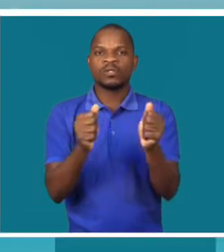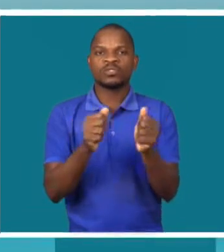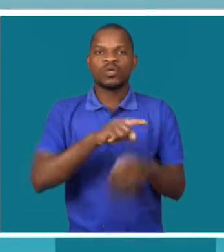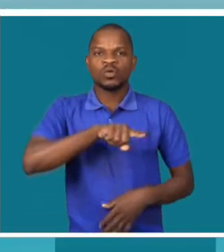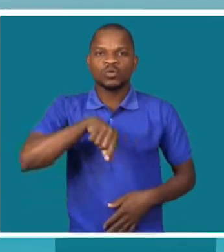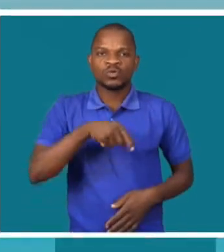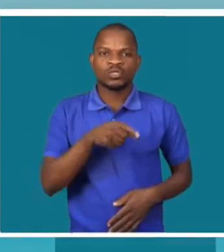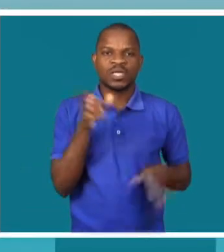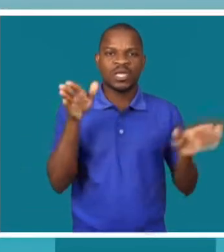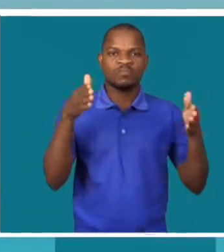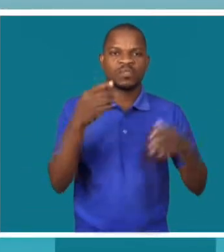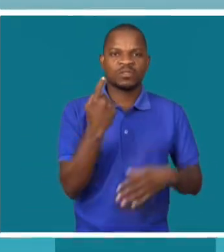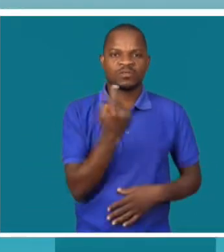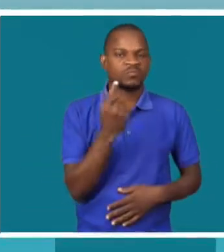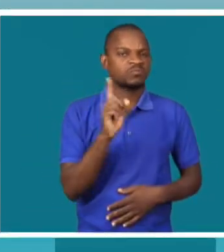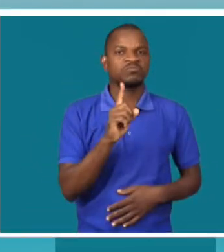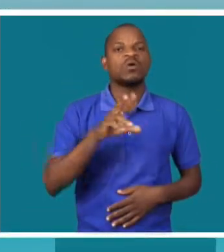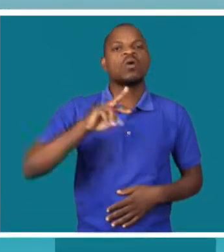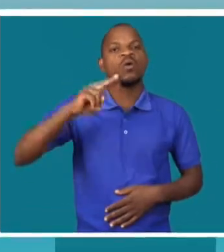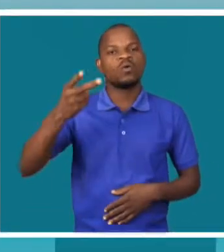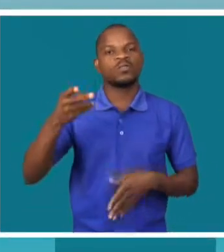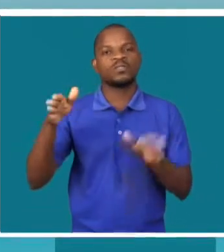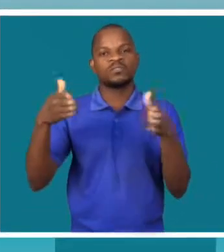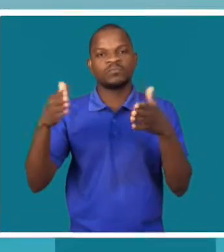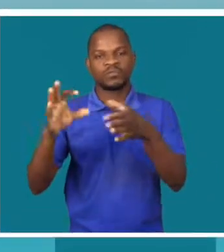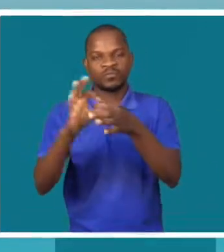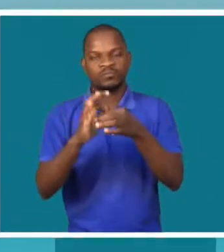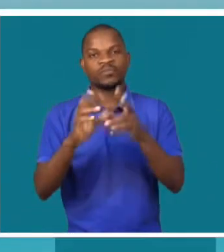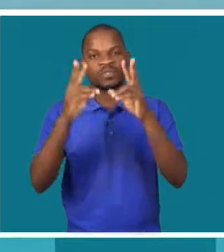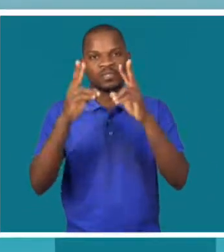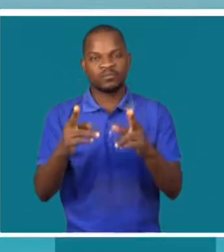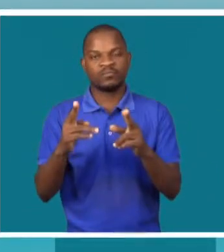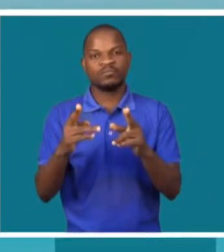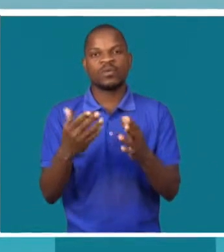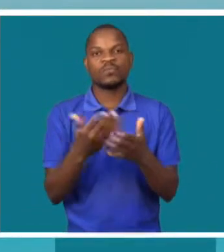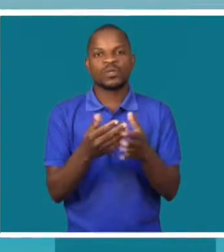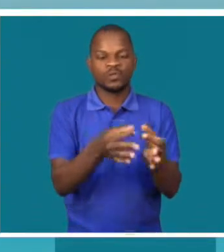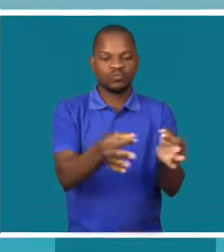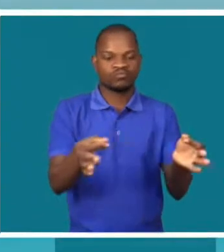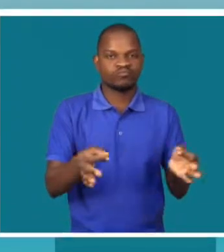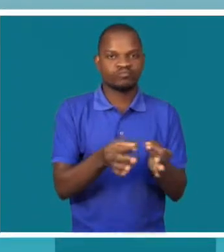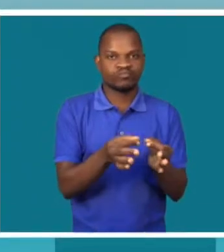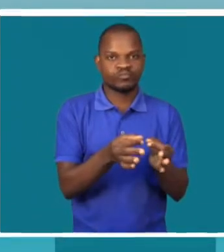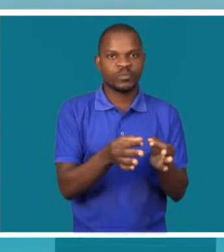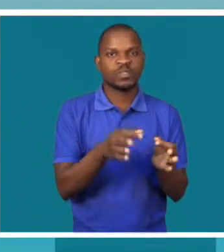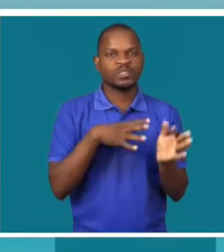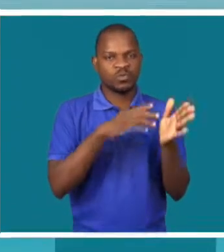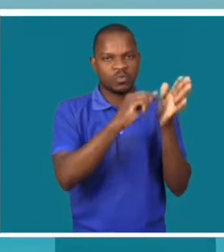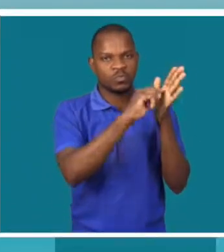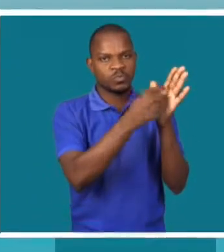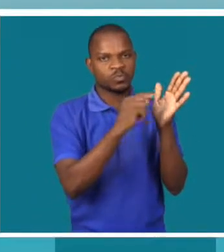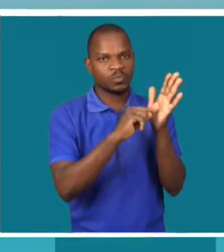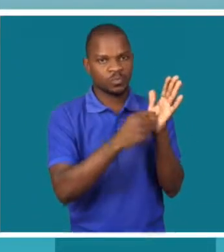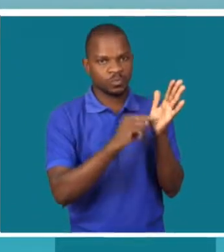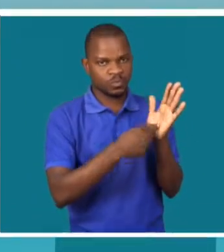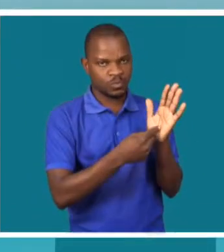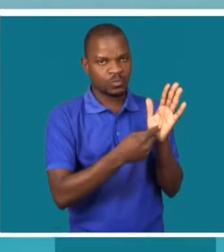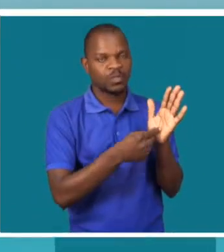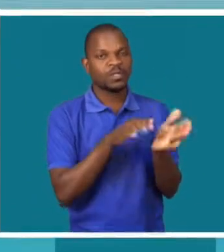um código de conduta. De acordo com Diva de Saia Taken, quando se fala de segurança, é importante